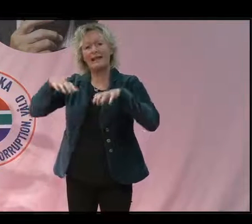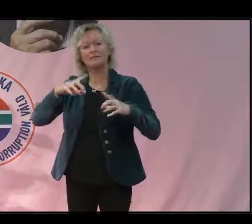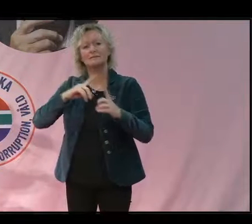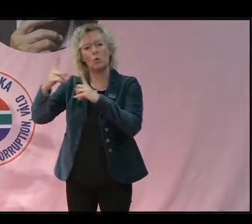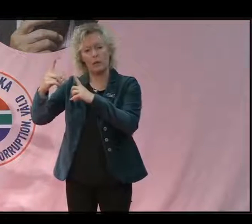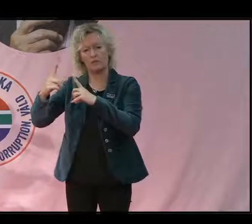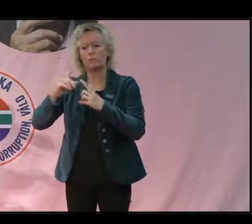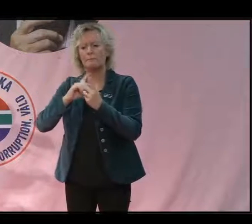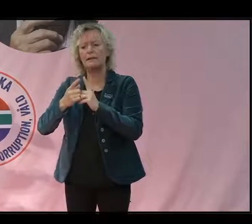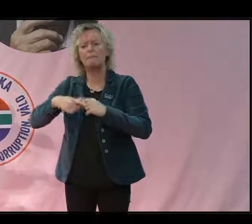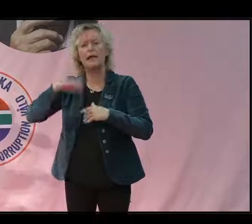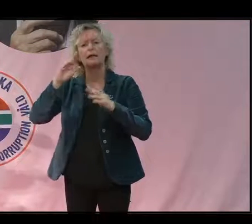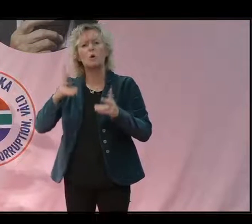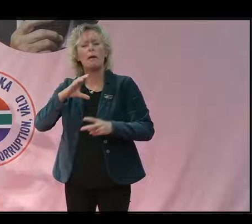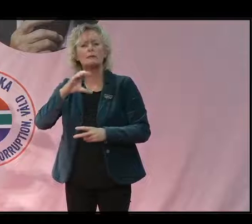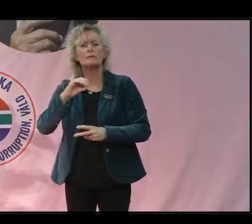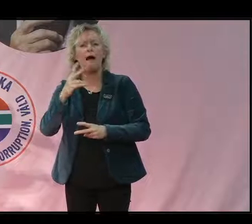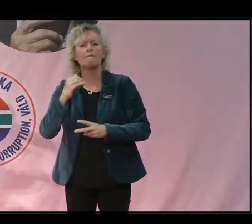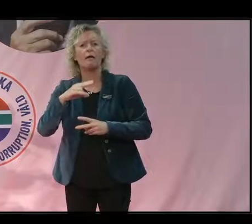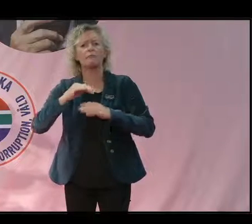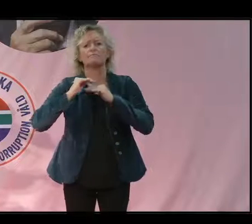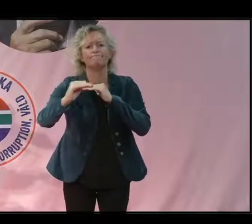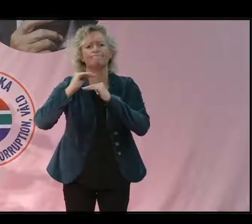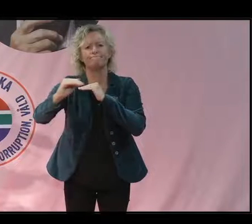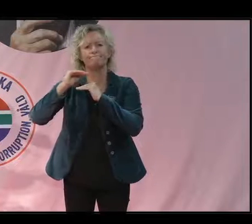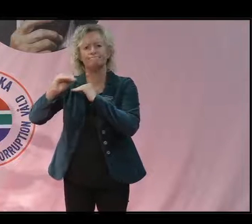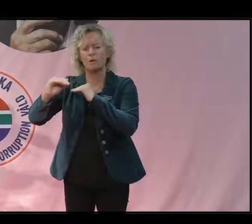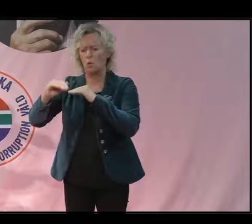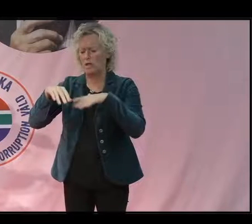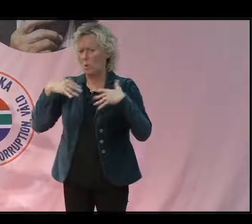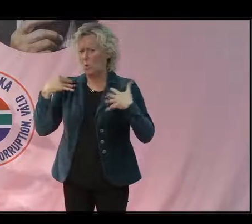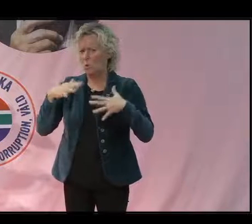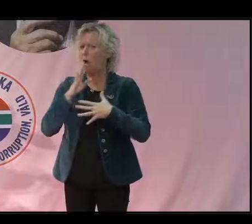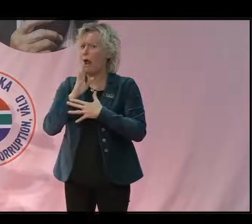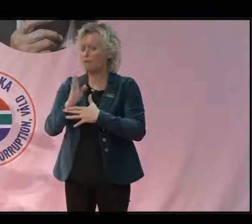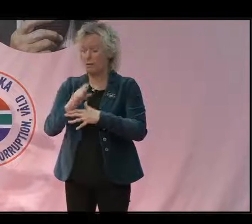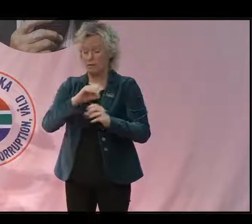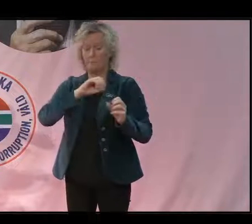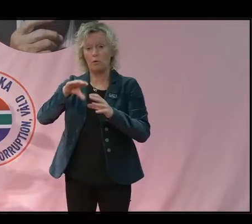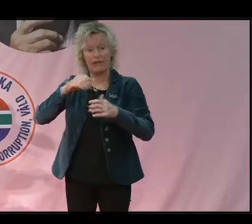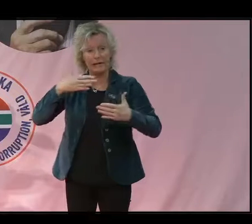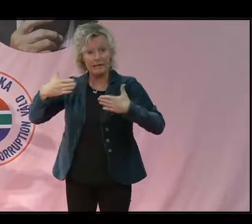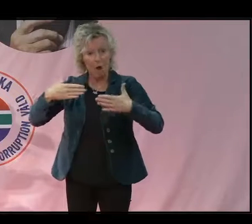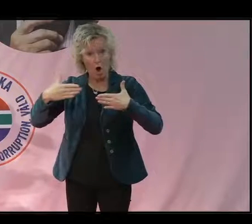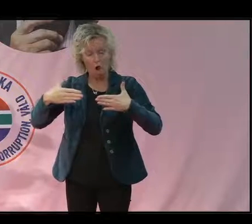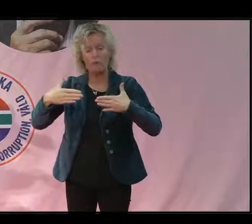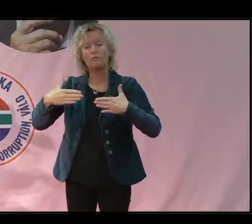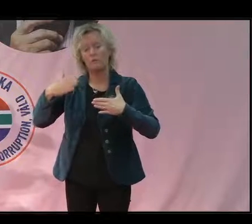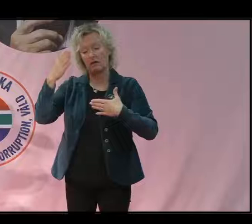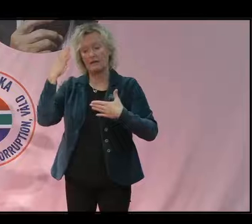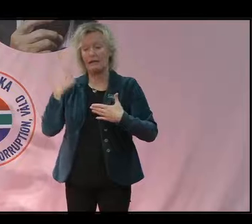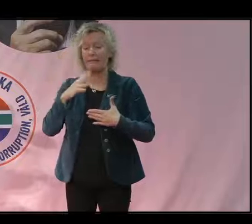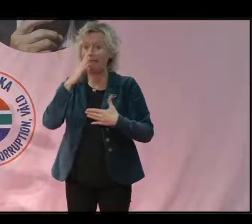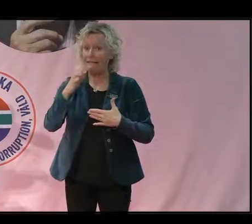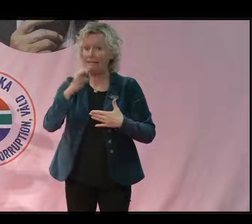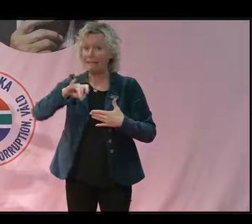savannliknande ekosystem på sikt. Och det här får enorma konsekvenser. Dels för klimatet. Det kan leda till utsläpp på 90